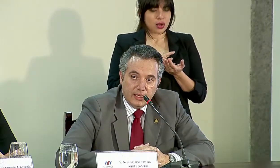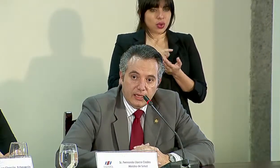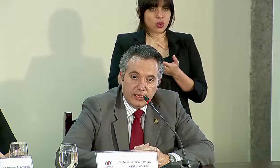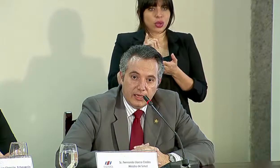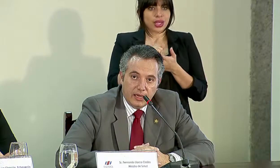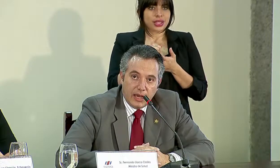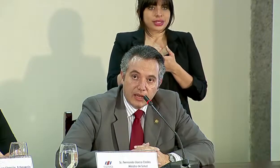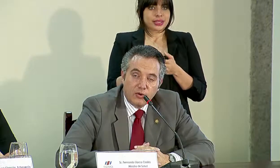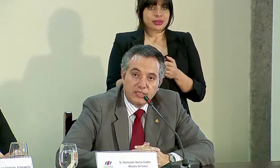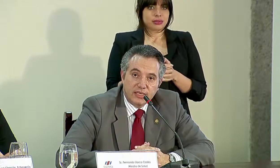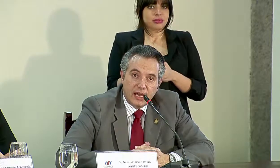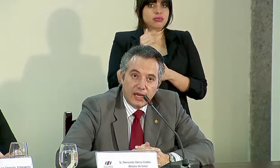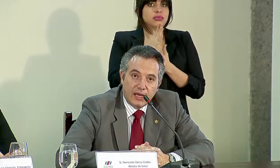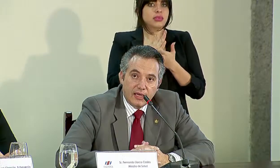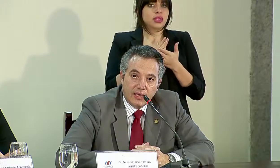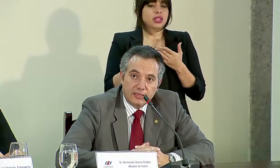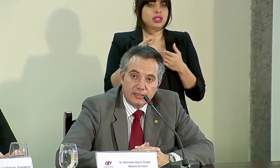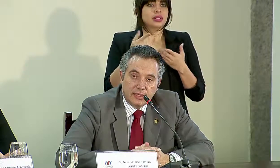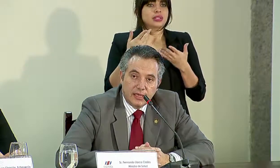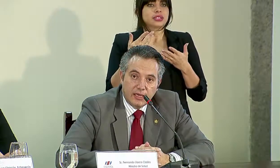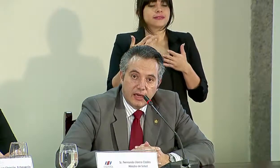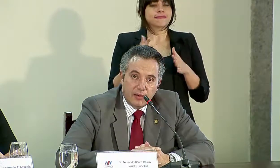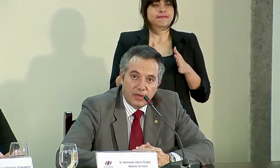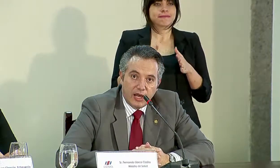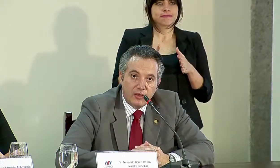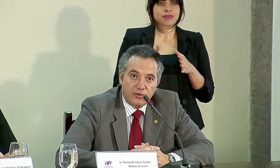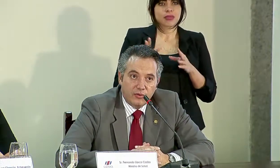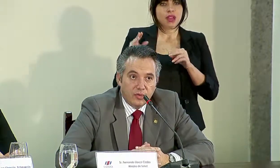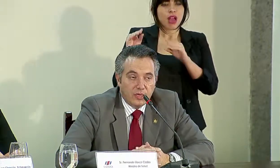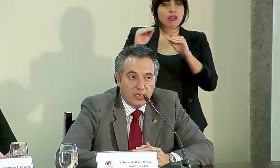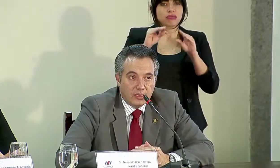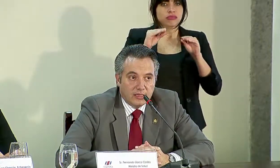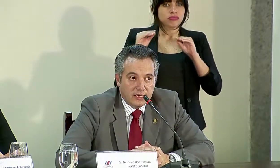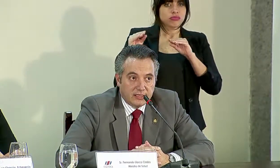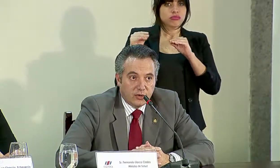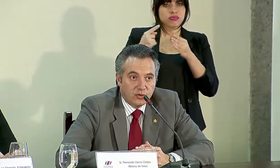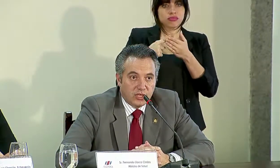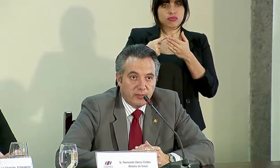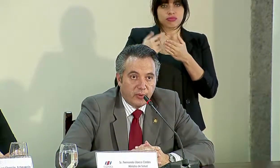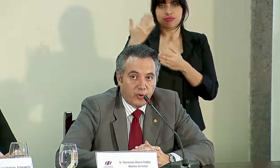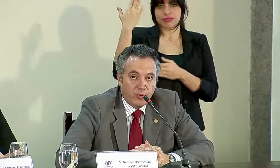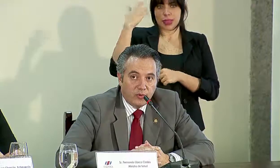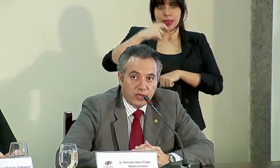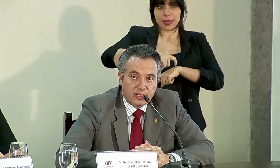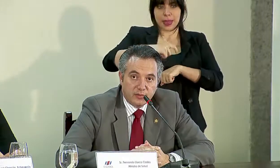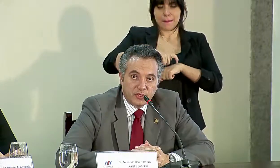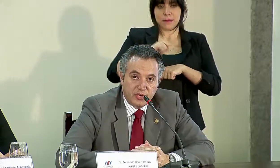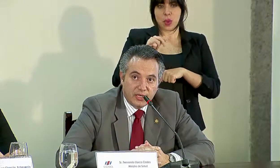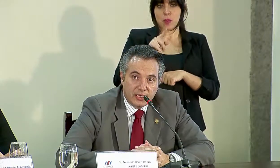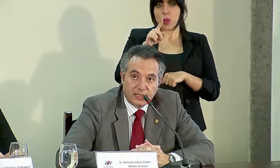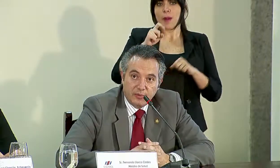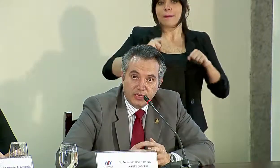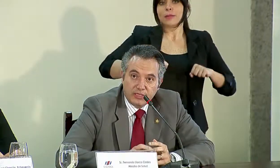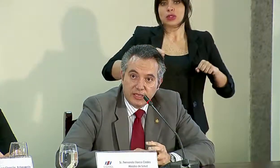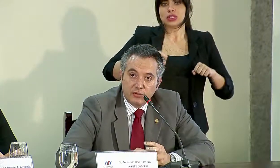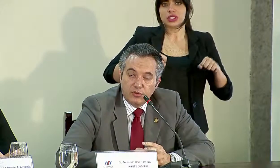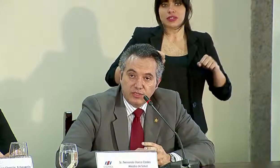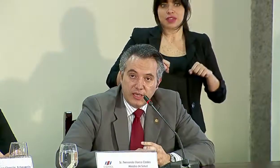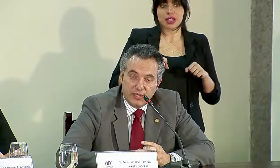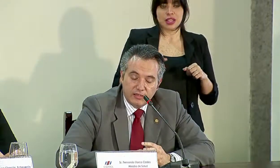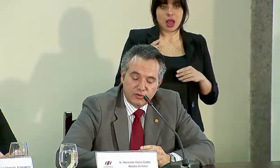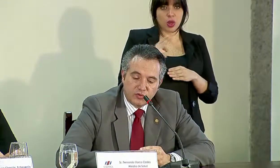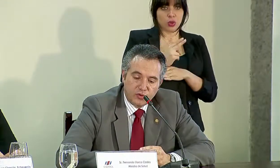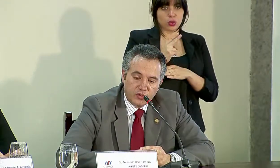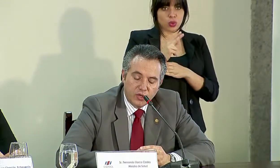algo que se ha hablado desde hace algún tiempo como una de las posibilidades que podrían ser